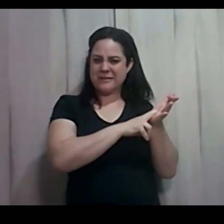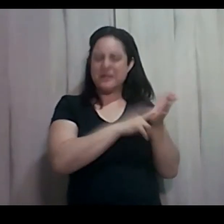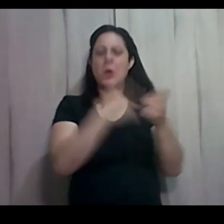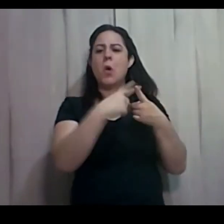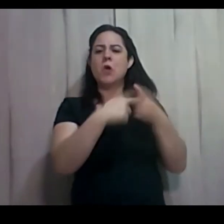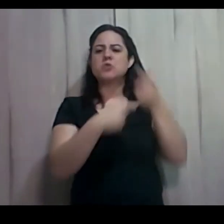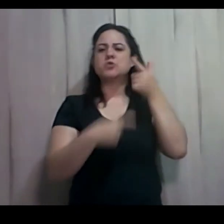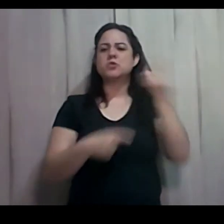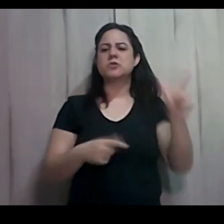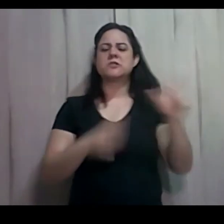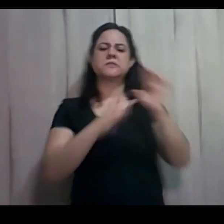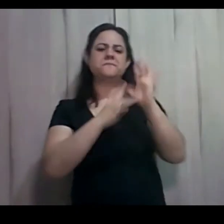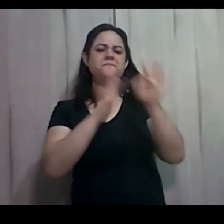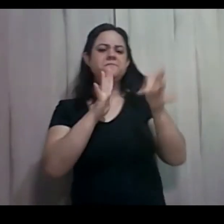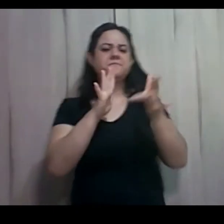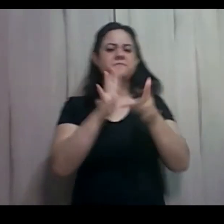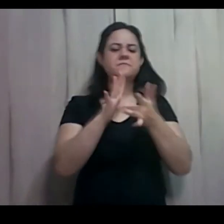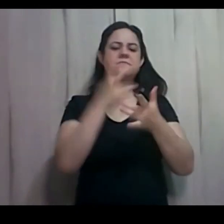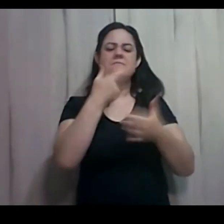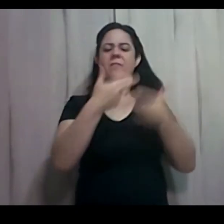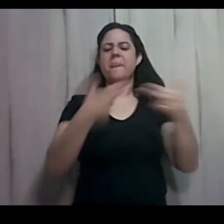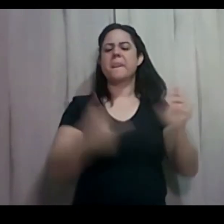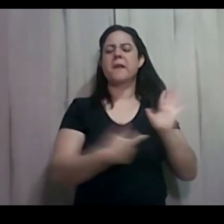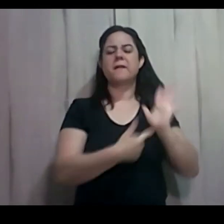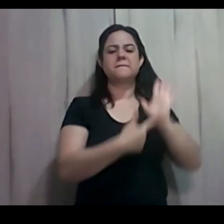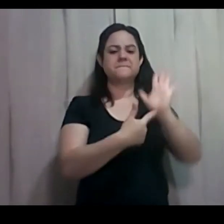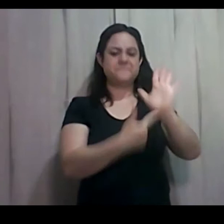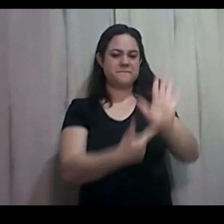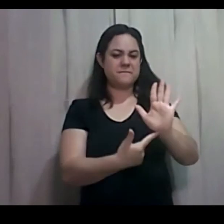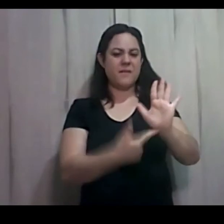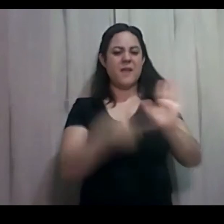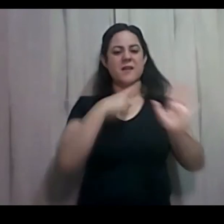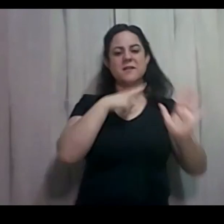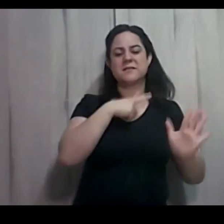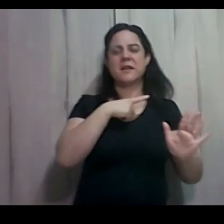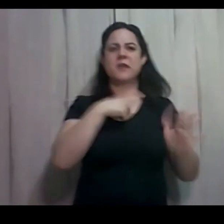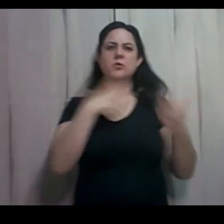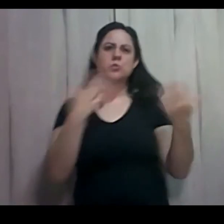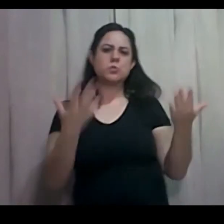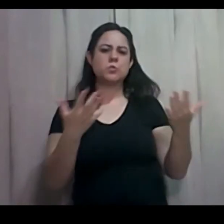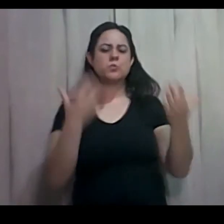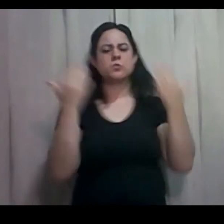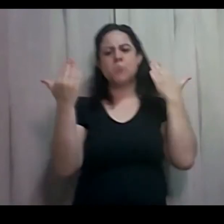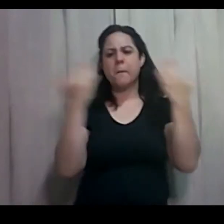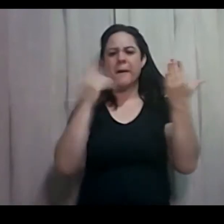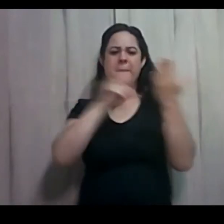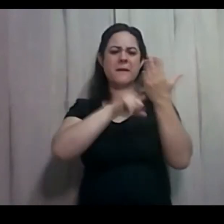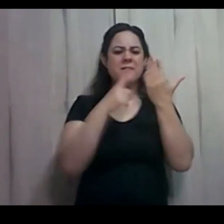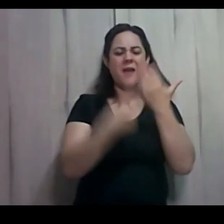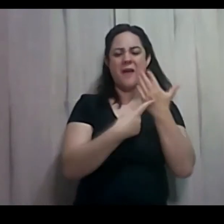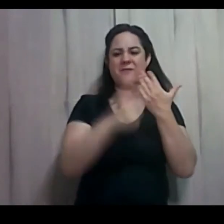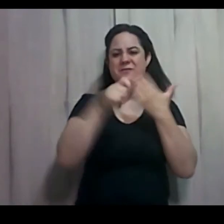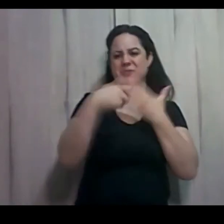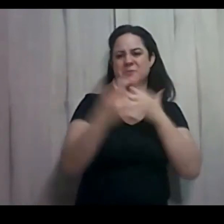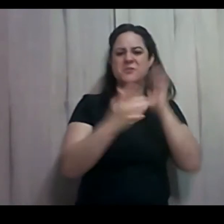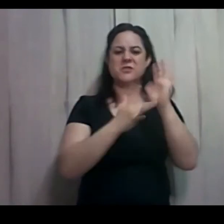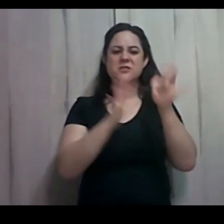várias apresentações, fazendo várias comparações. Isso diz aquele que tem olhos, como chama de